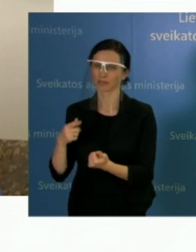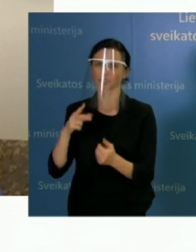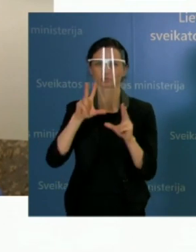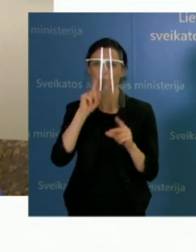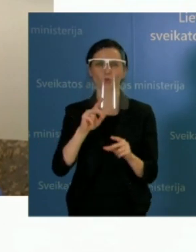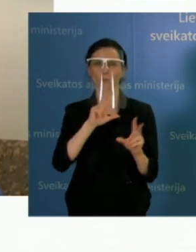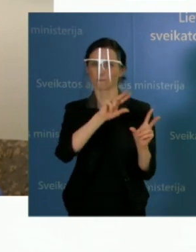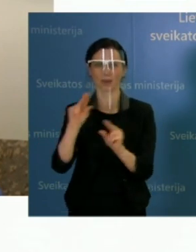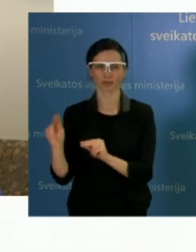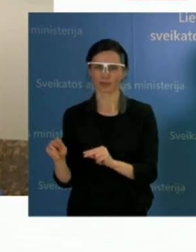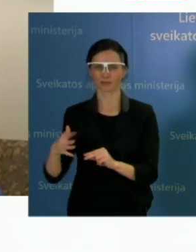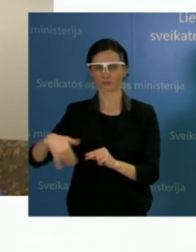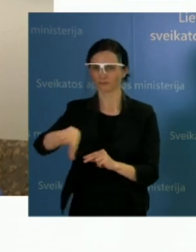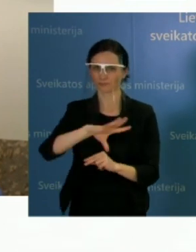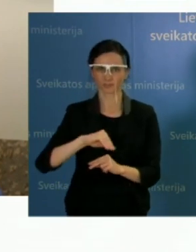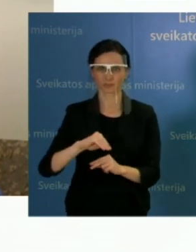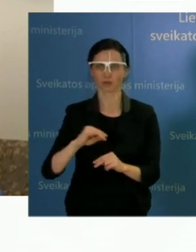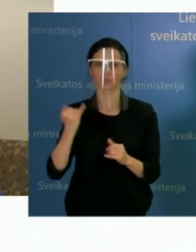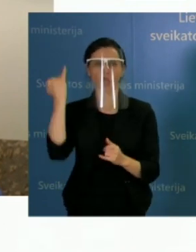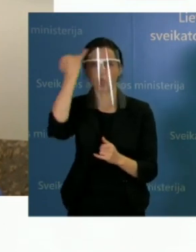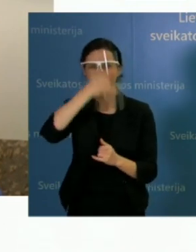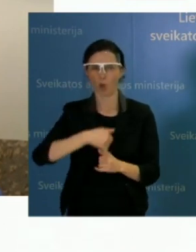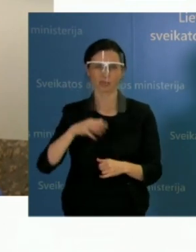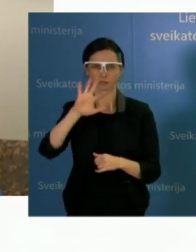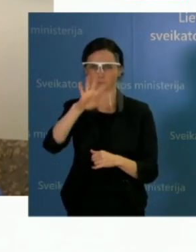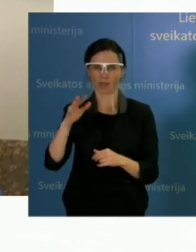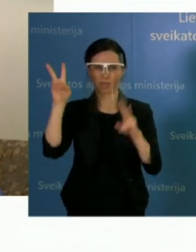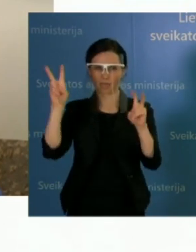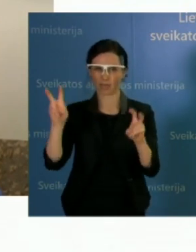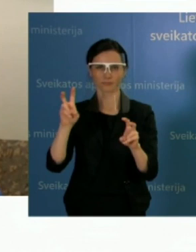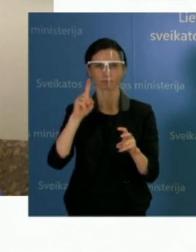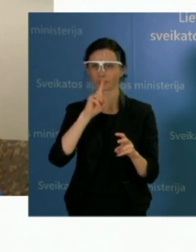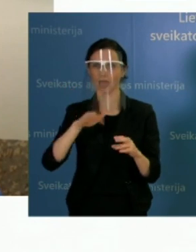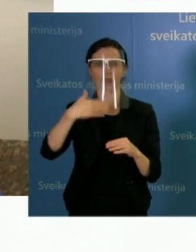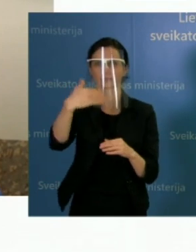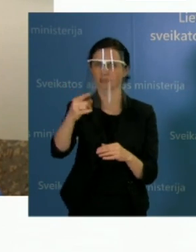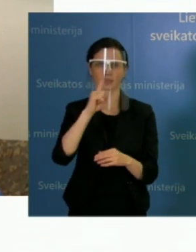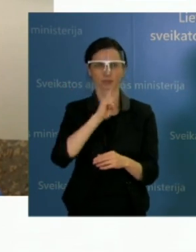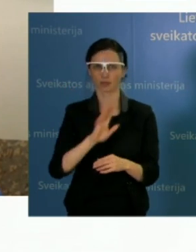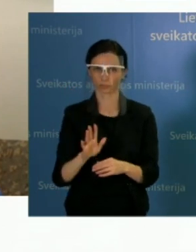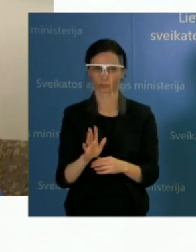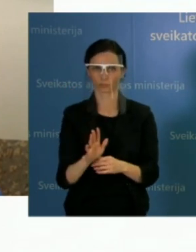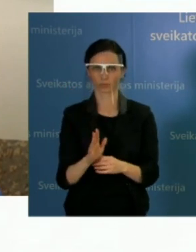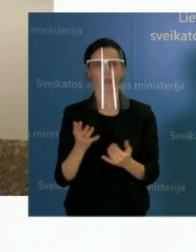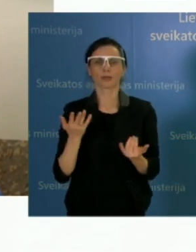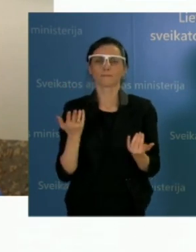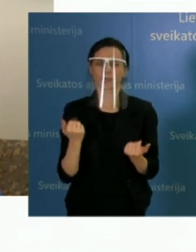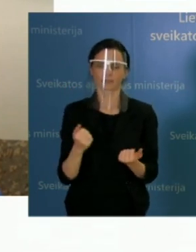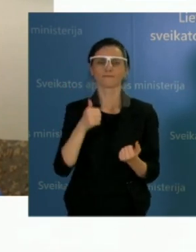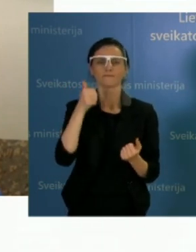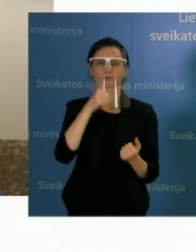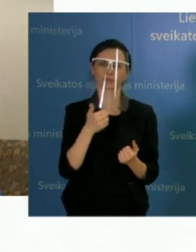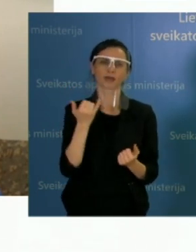nebūtų toksai juodas ateityje, bet mes turime juodų dienų ne tik penktadienį, bet